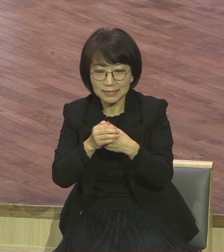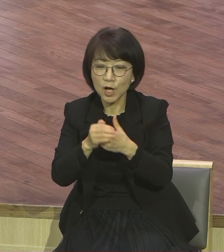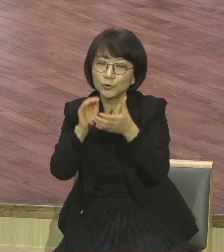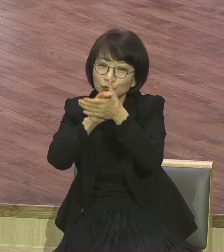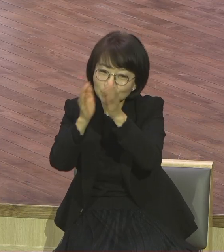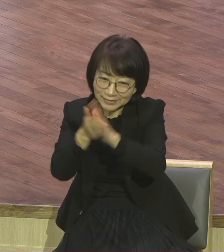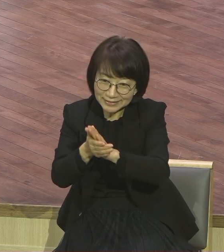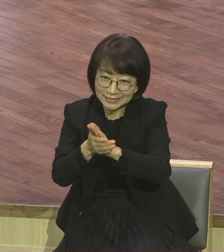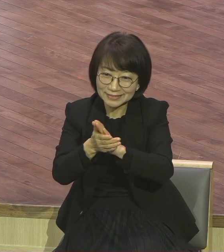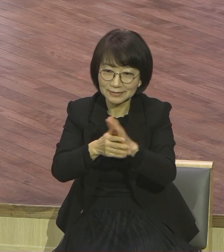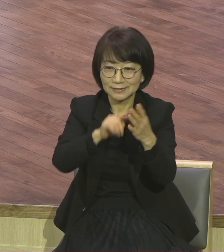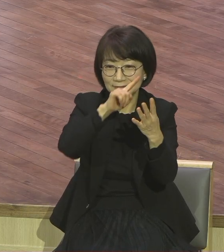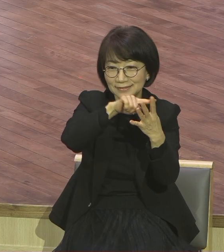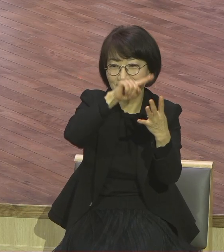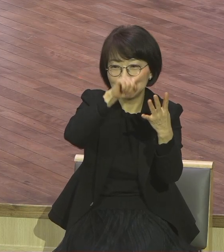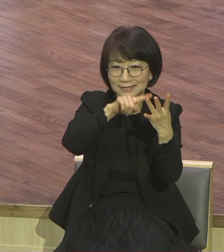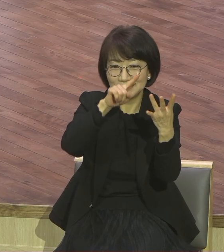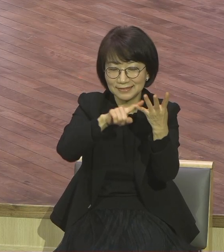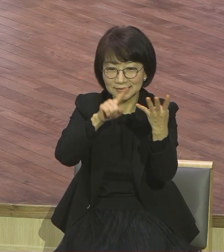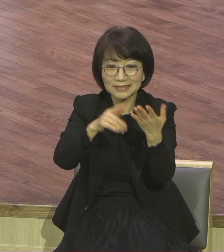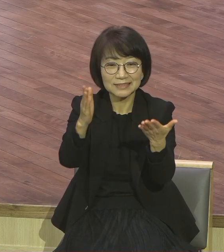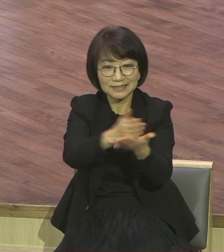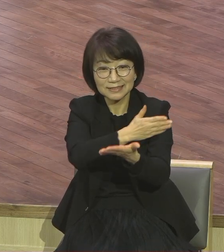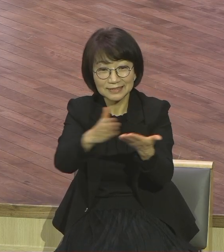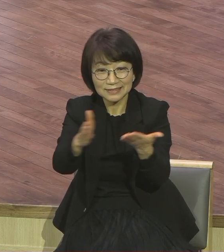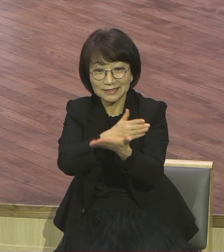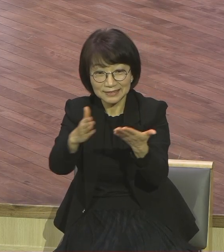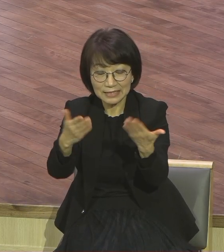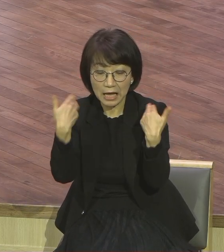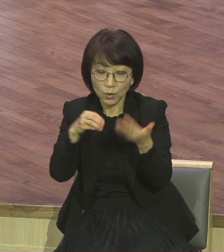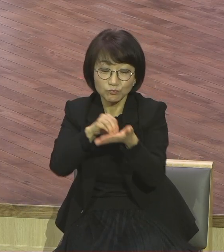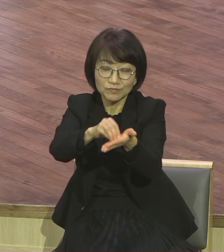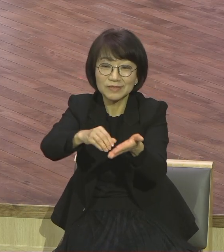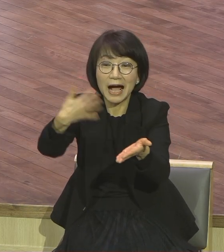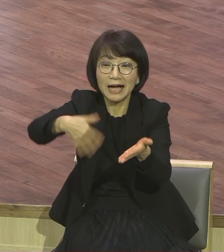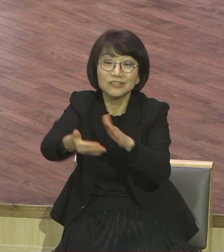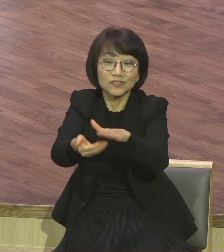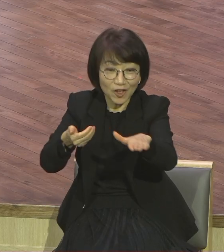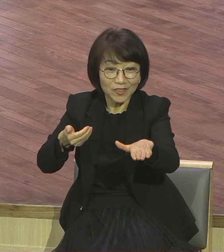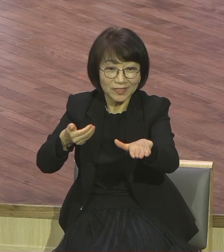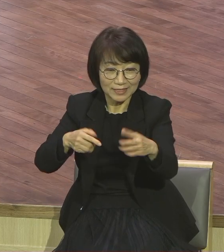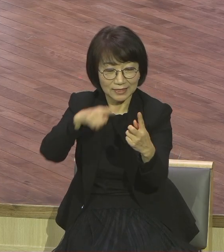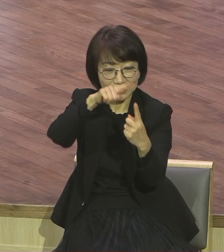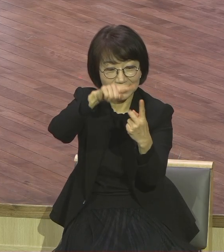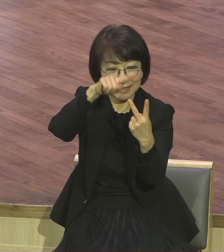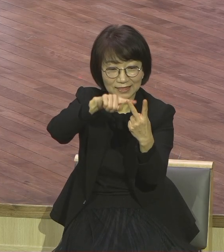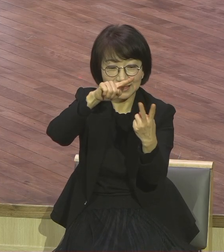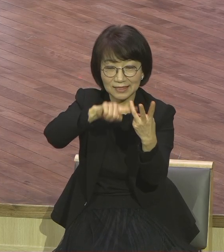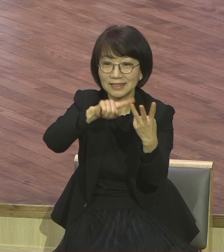이렇게 나누어집니다. 학교 가기 전까지 학교 가기 전까지 네 기관이 있어요. 우리 교회